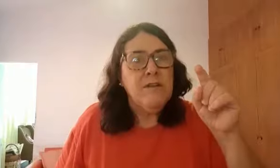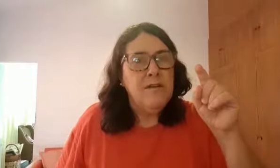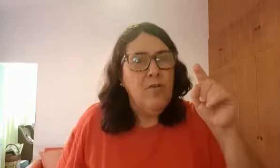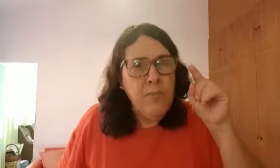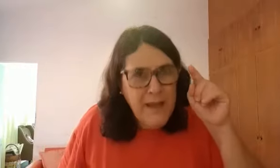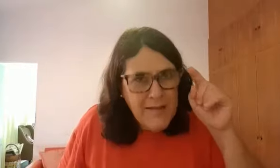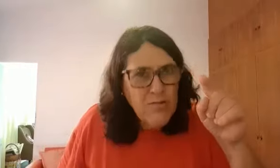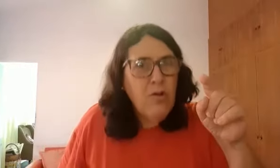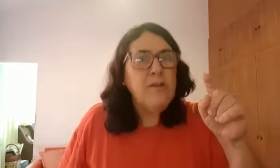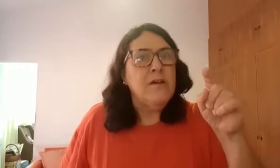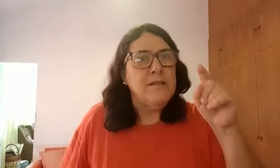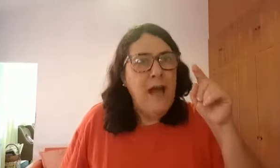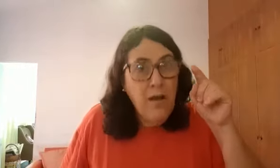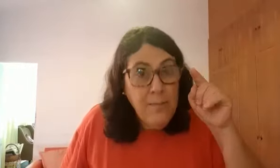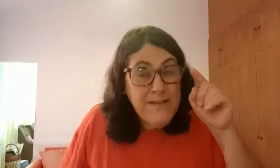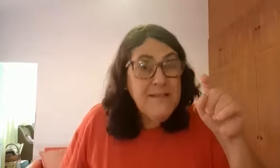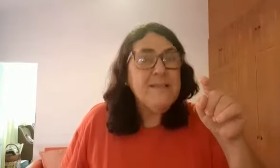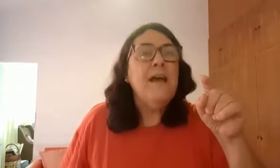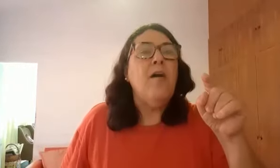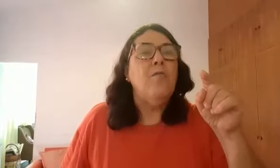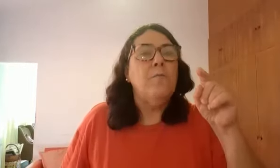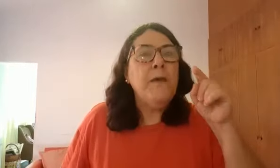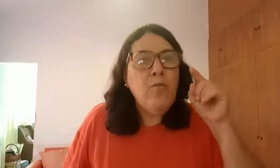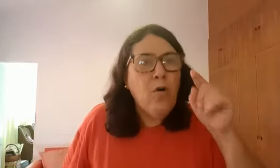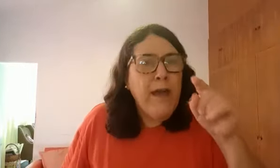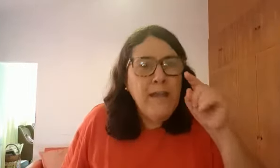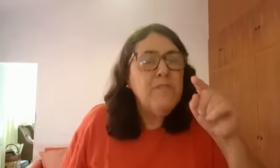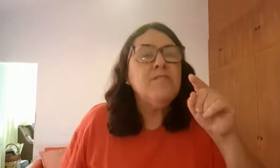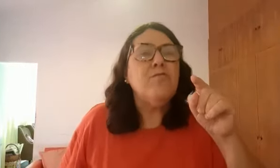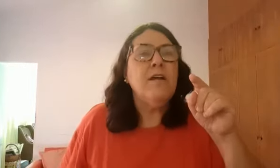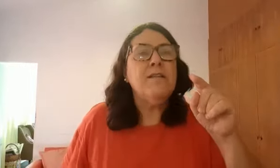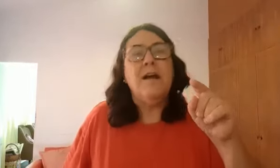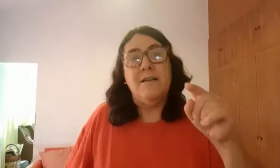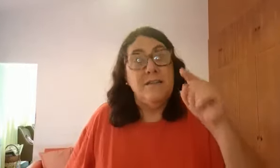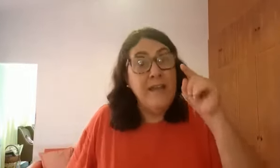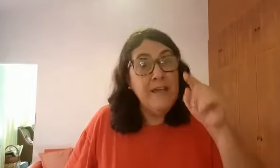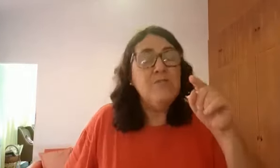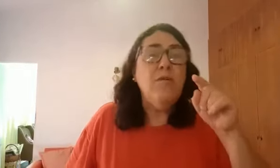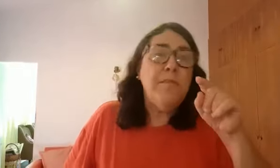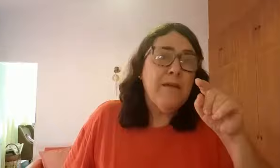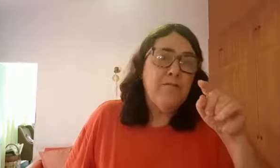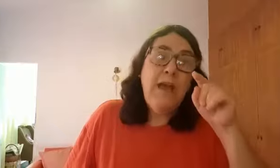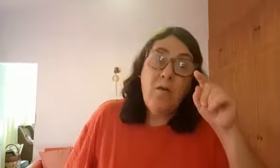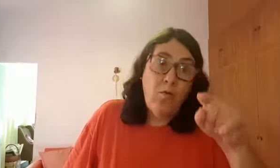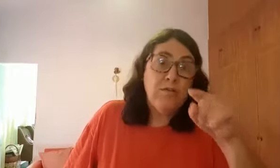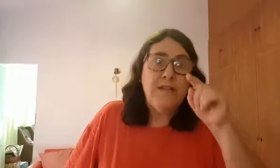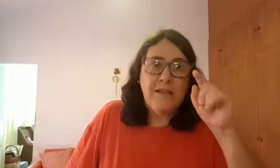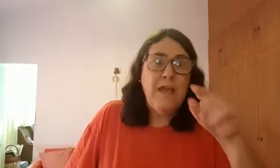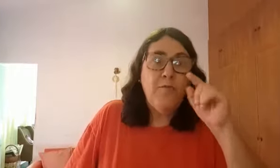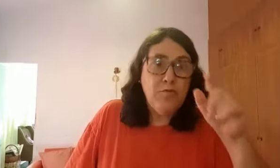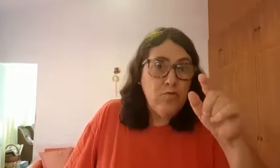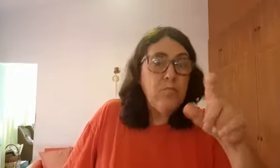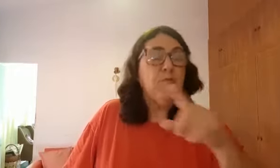obrigatória da aula presencial em qualquer nível de escolaridade, neste momento, em agosto, setembro, outubro,